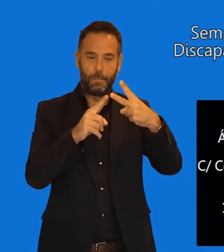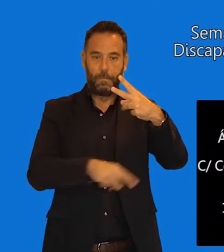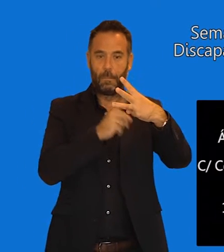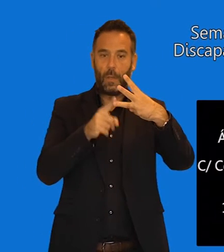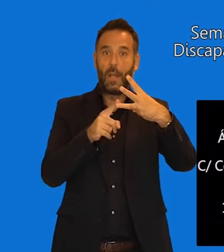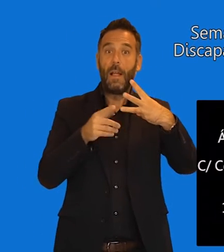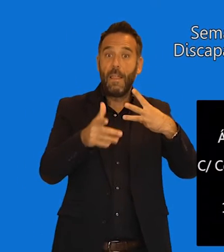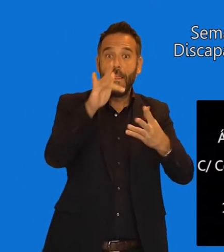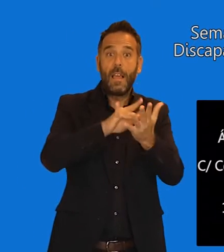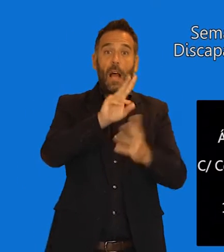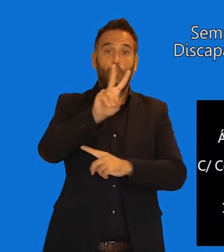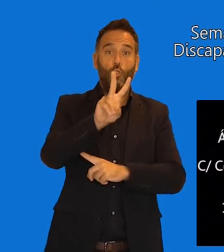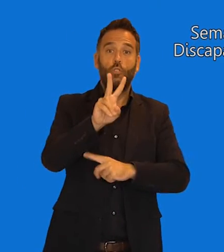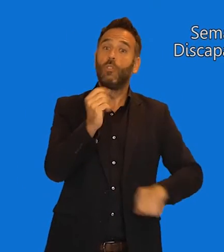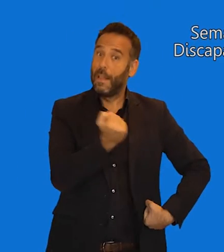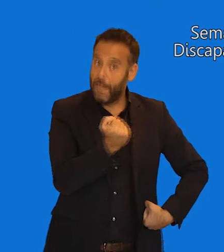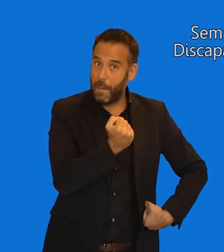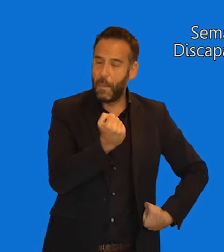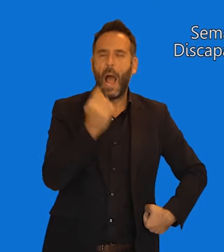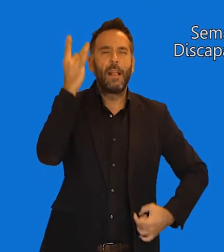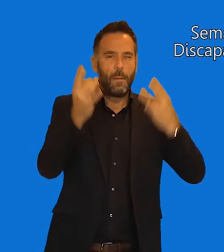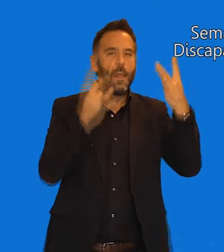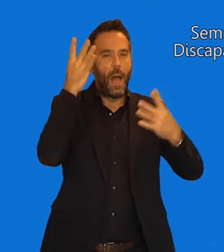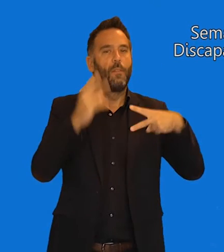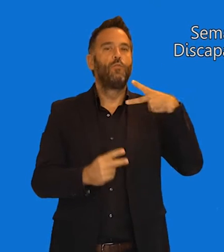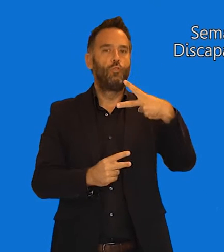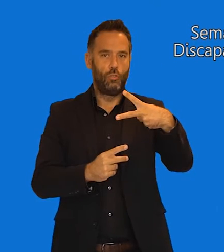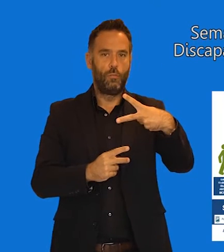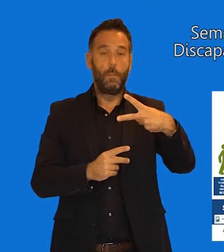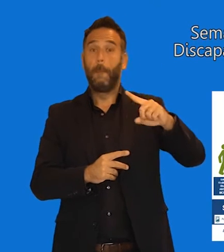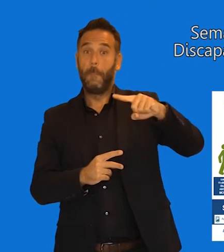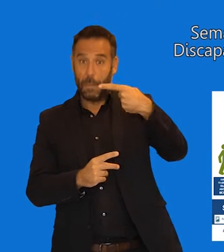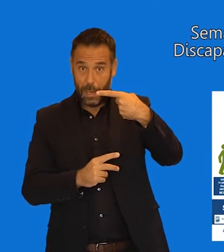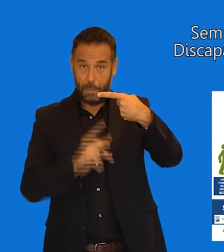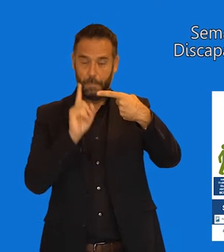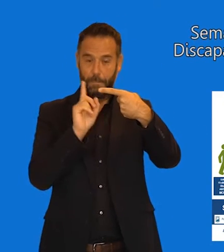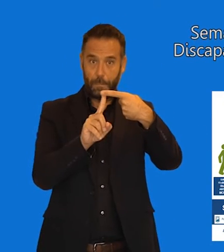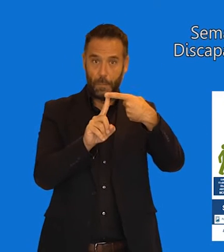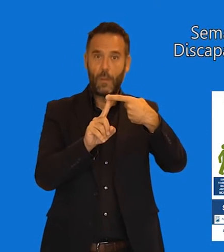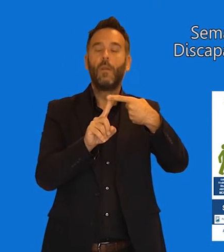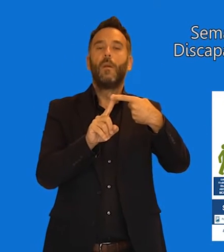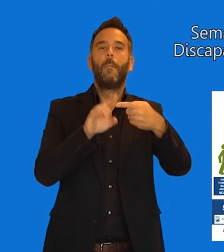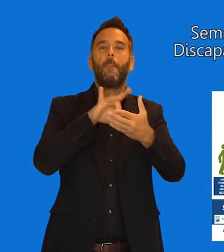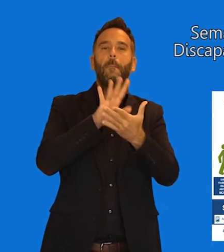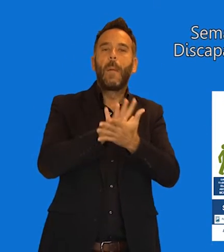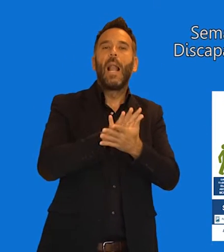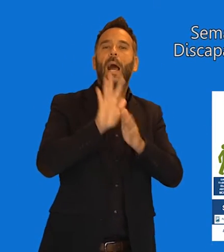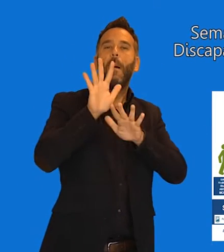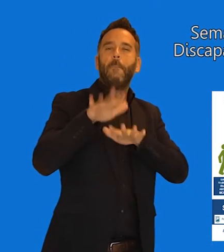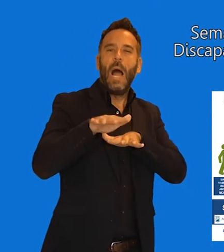El día 2 de diciembre se llevarán a cabo dos actividades. La primera, evento